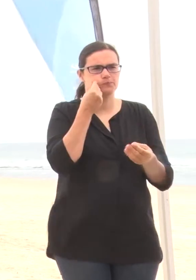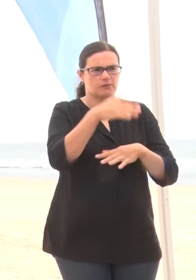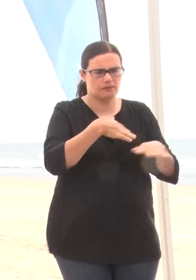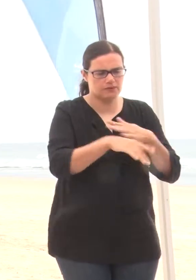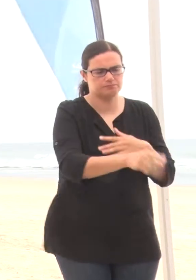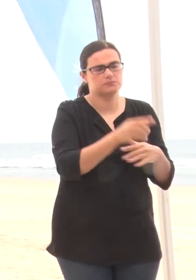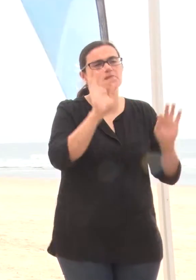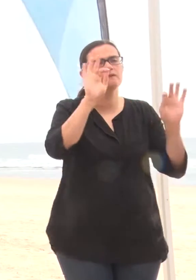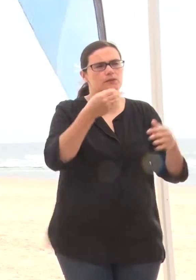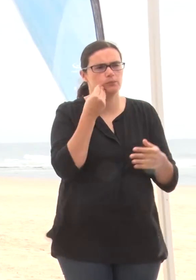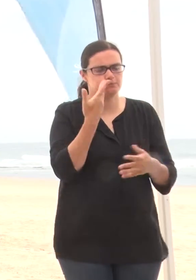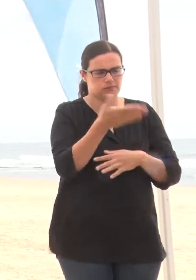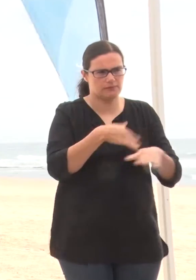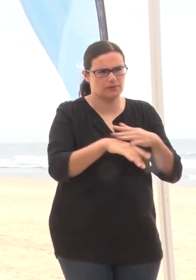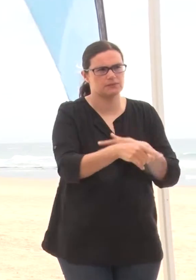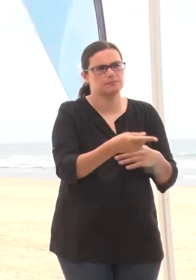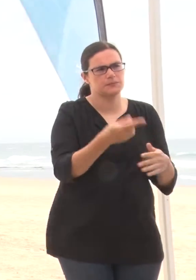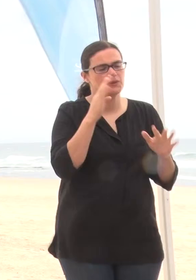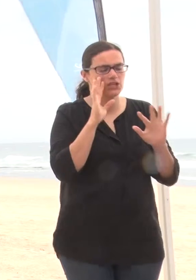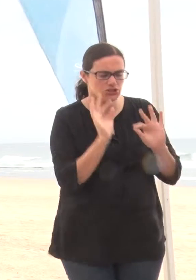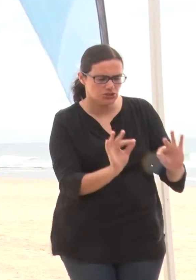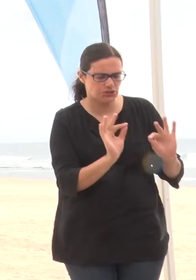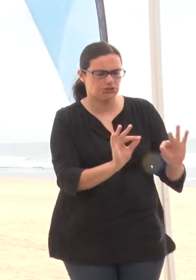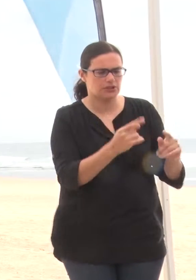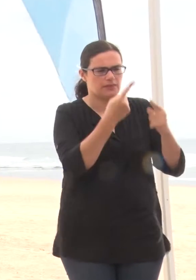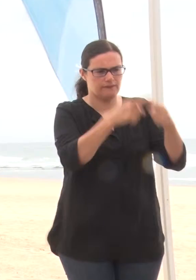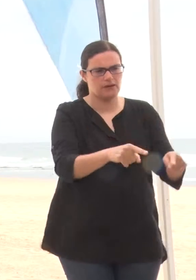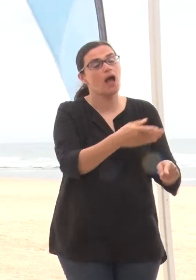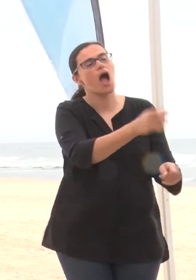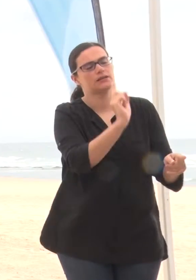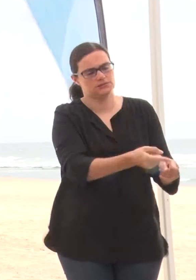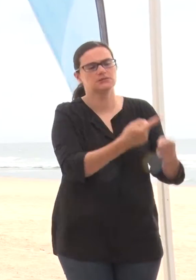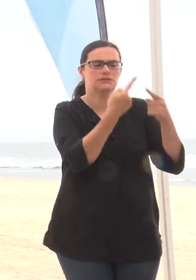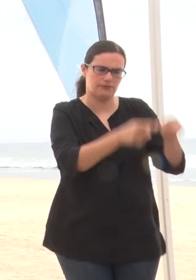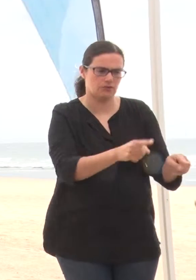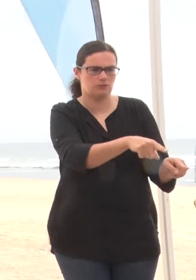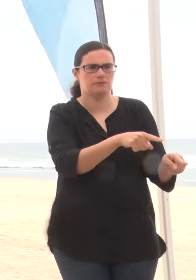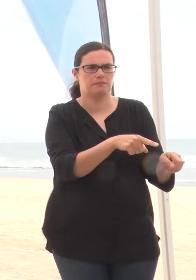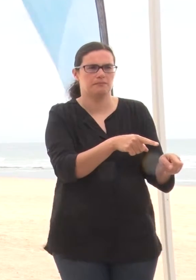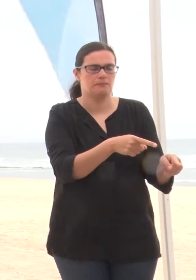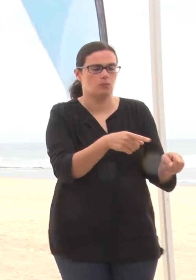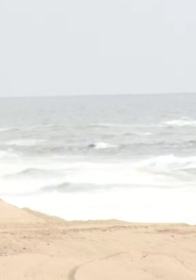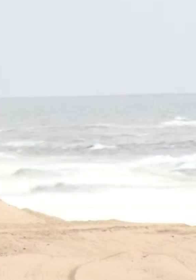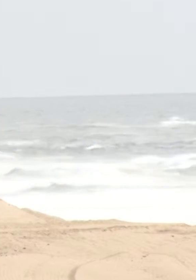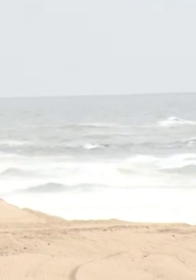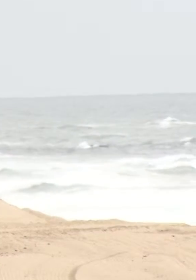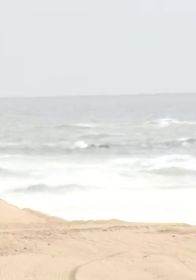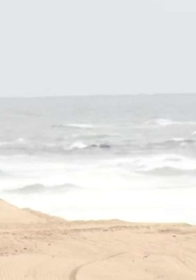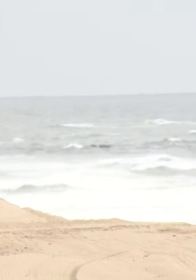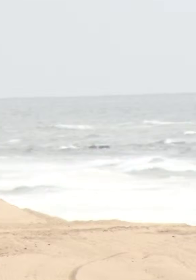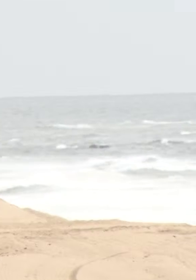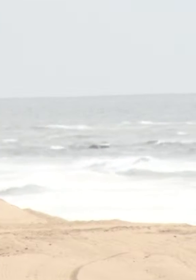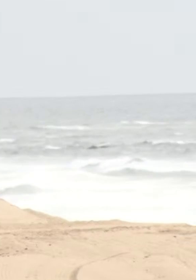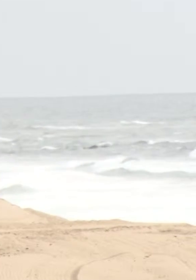quando ela é o fim da abordagem, o que nós fazemos é tratar diferente aquilo que é diferente e não tratar por igual aquilo que é